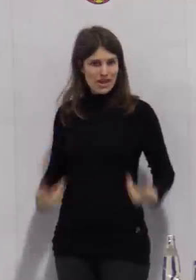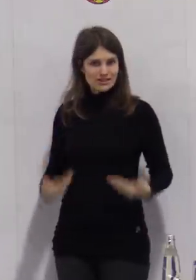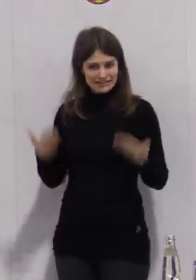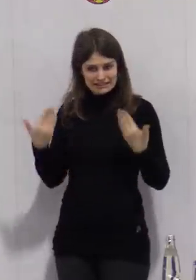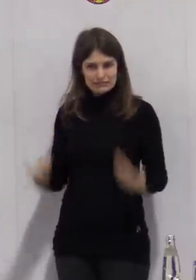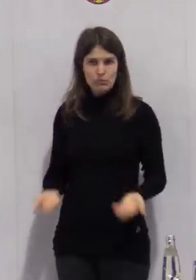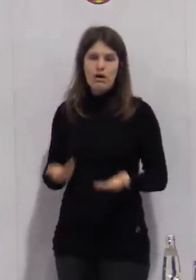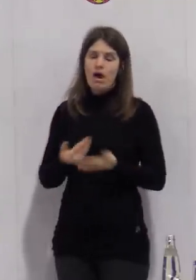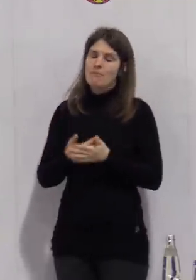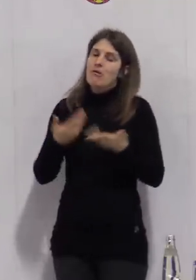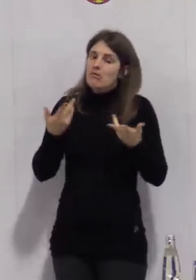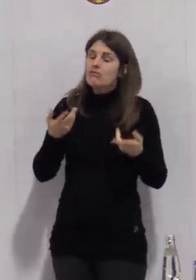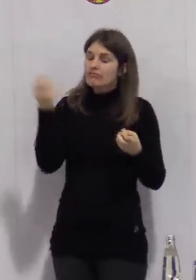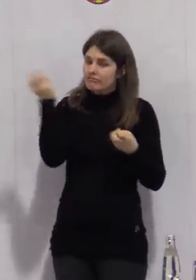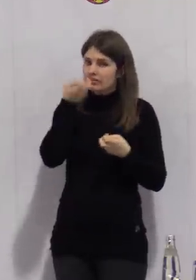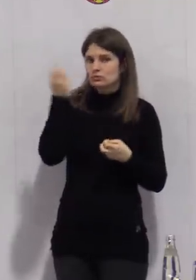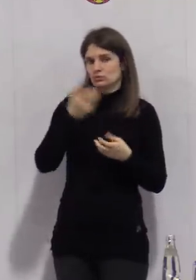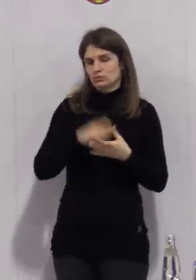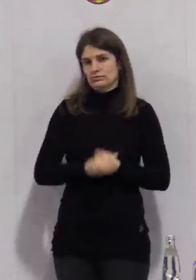hohen Zahl nicht runterkommen.